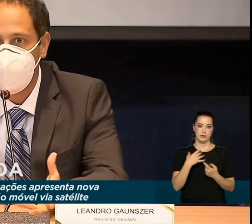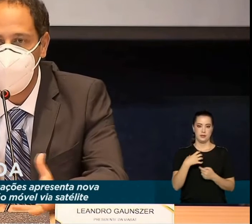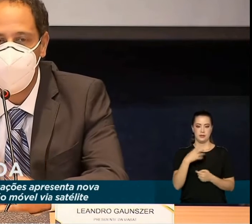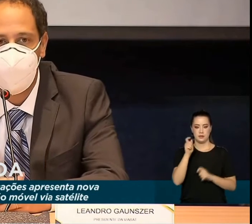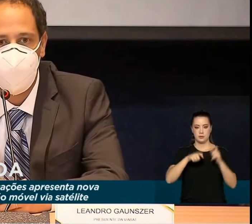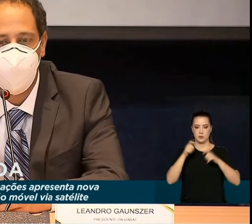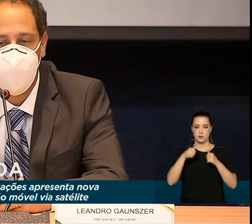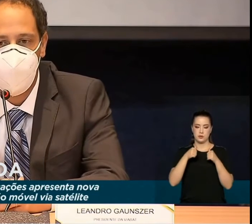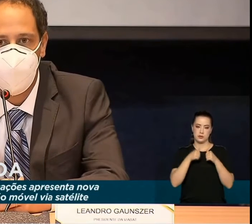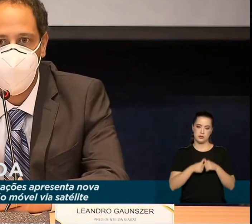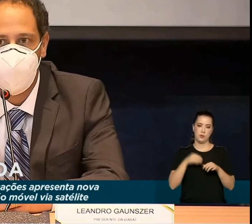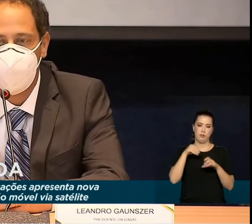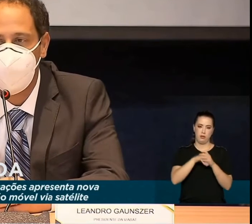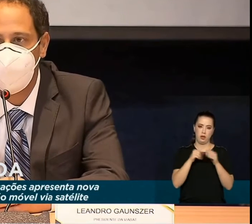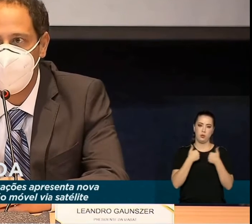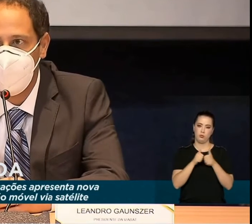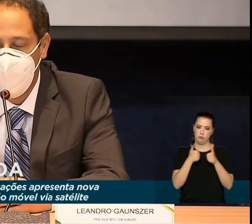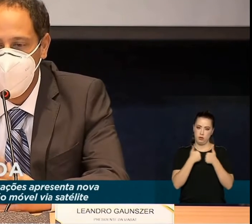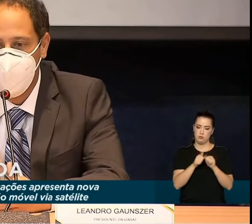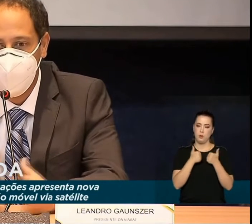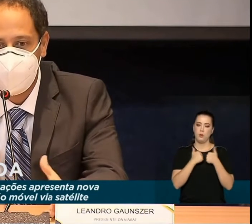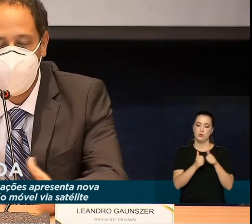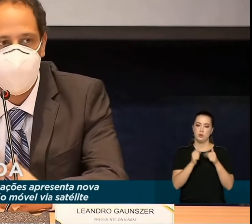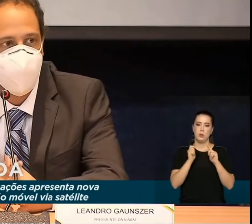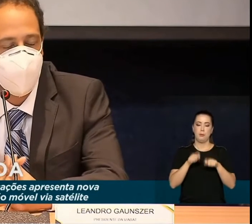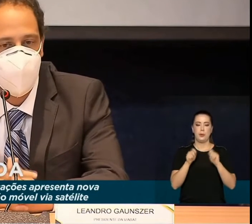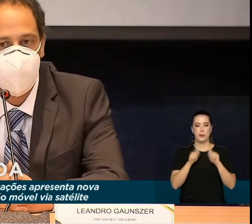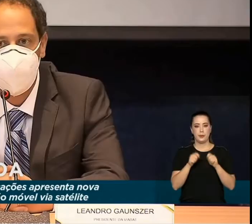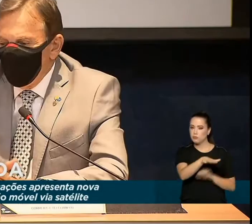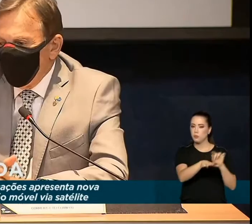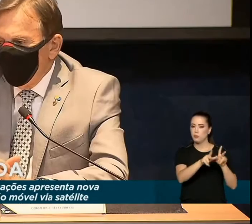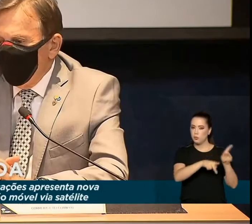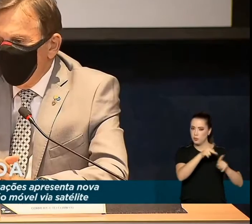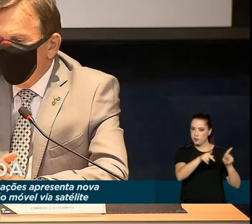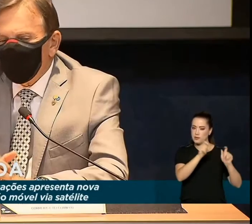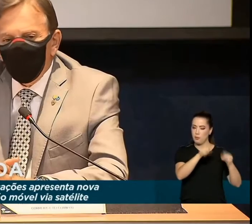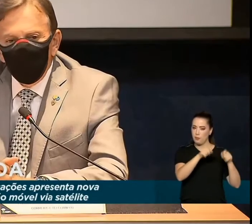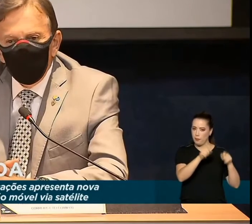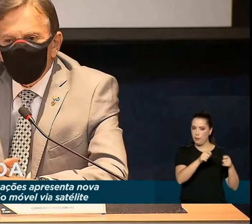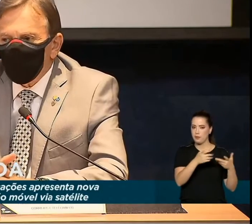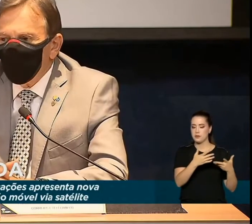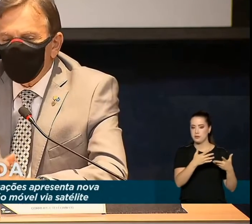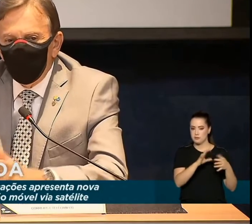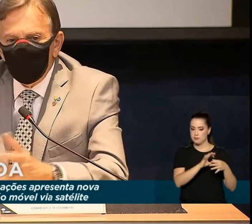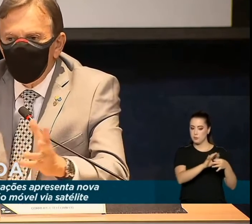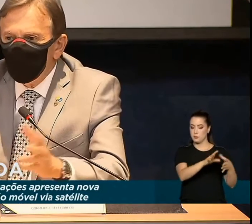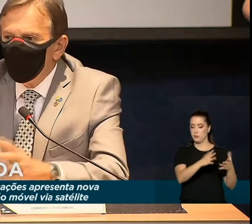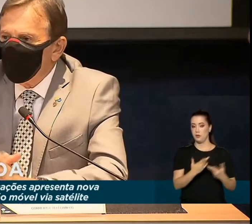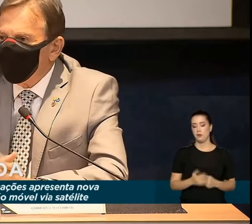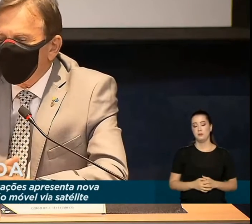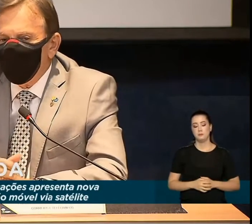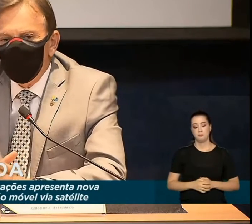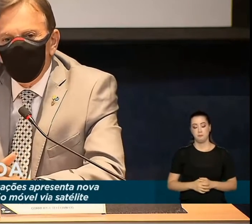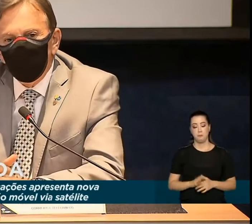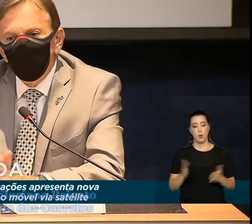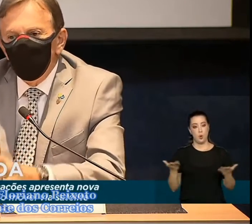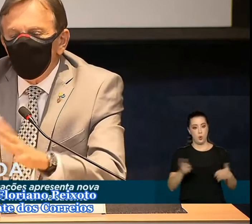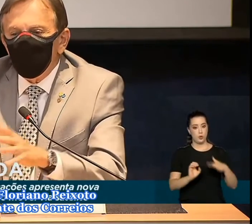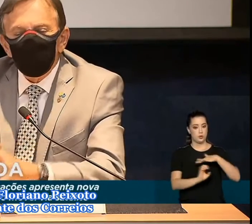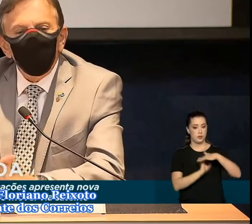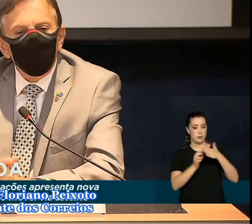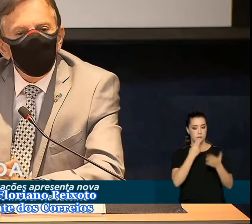pessoas que estão no transporte possam passar esse período. Os Correios respondem, o senhor sabe,